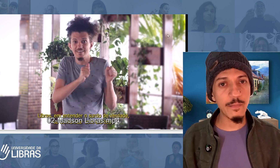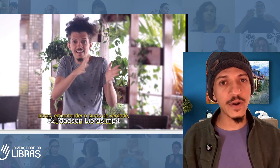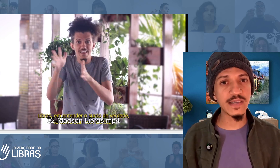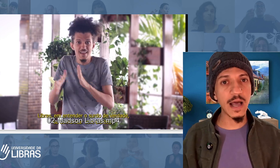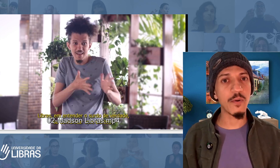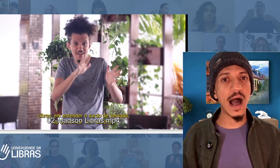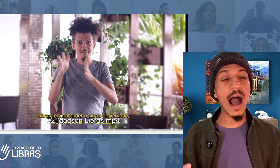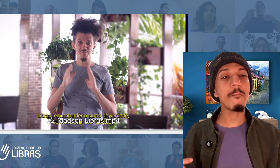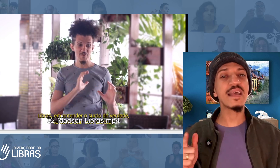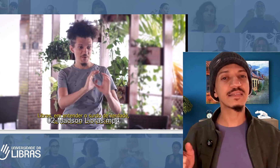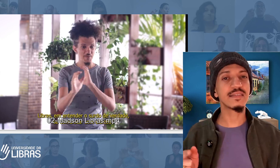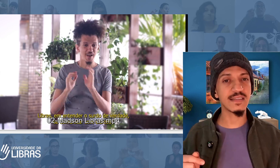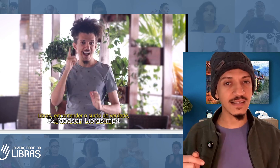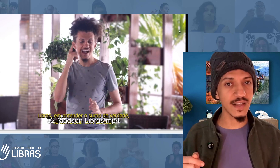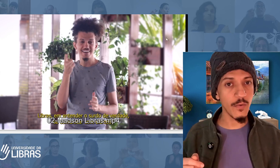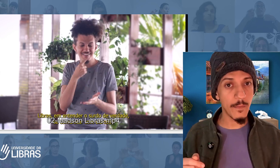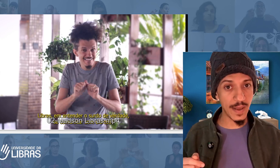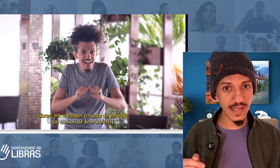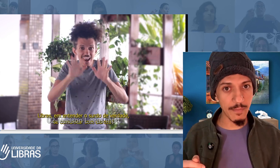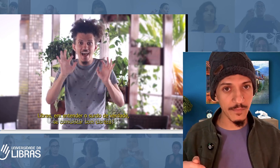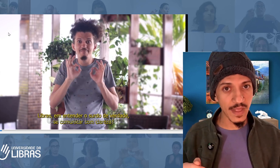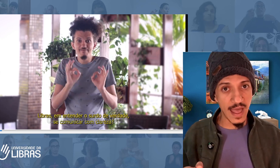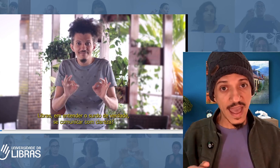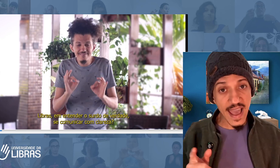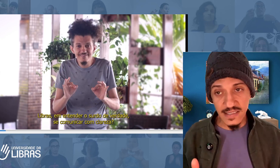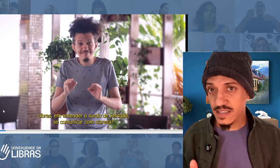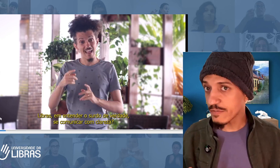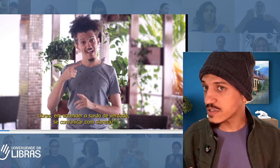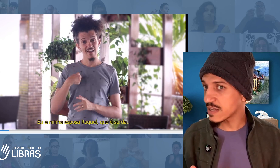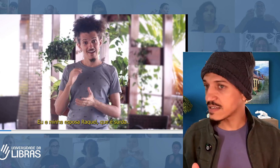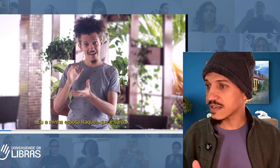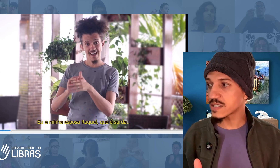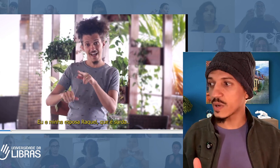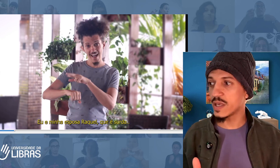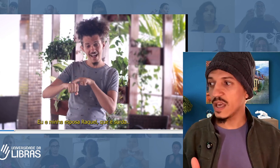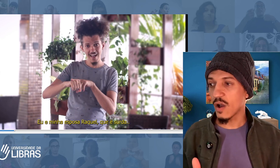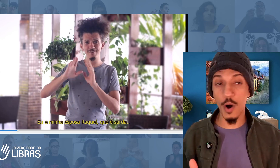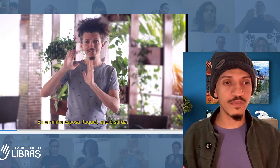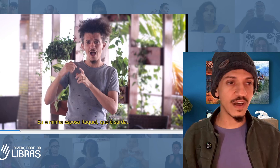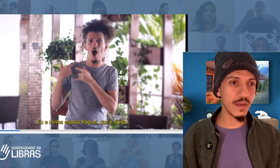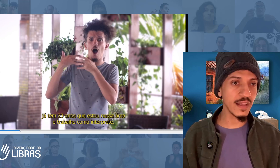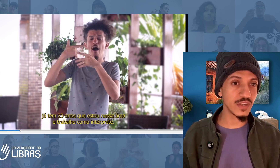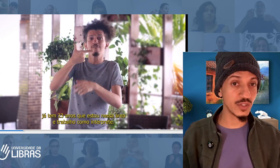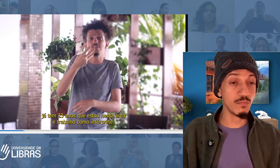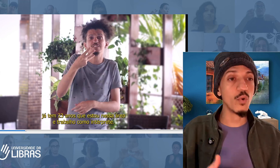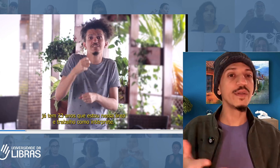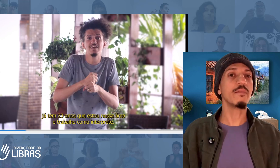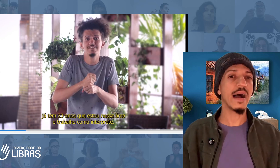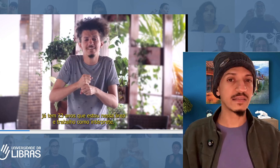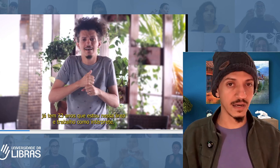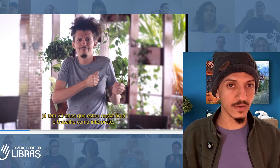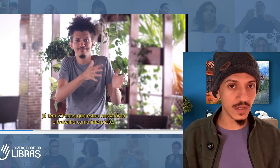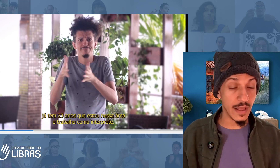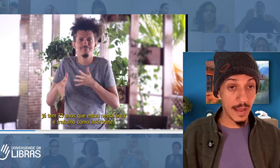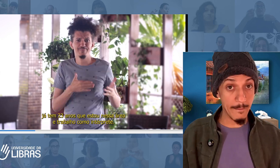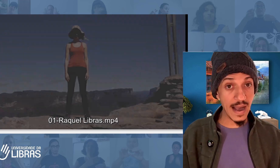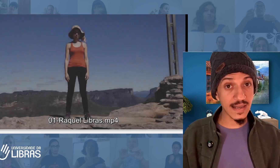exemplo, a minha sinalização. Percebe? Esse nível de sinalização aqui, obviamente, é de muito mais anos. Mas a grande